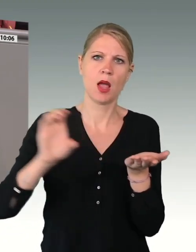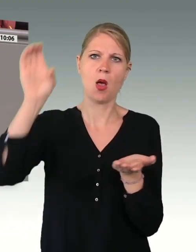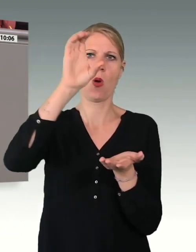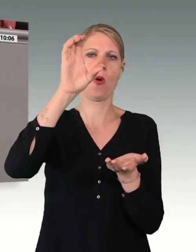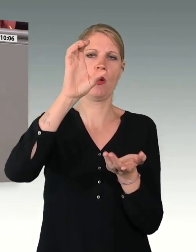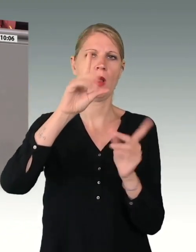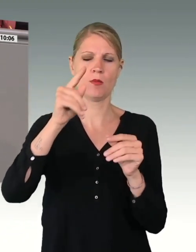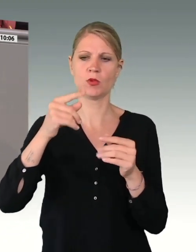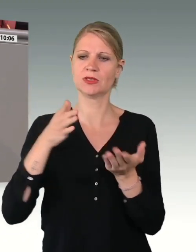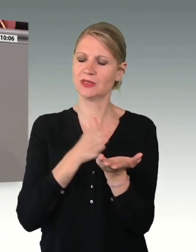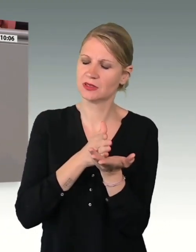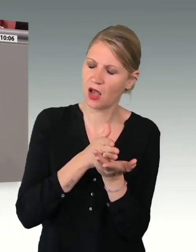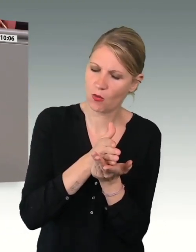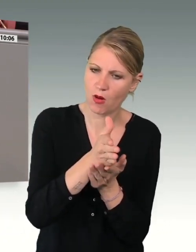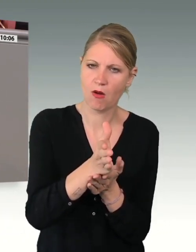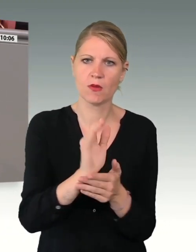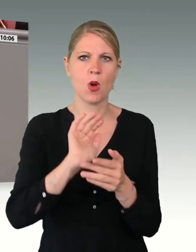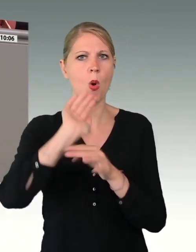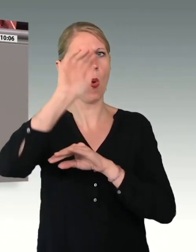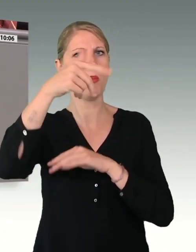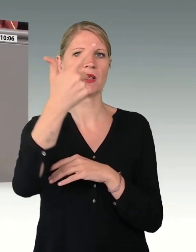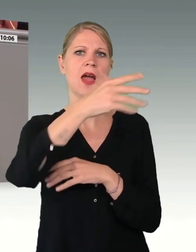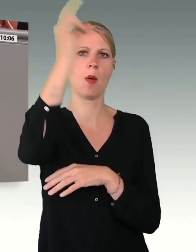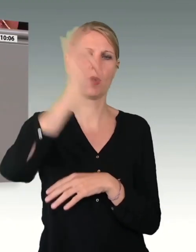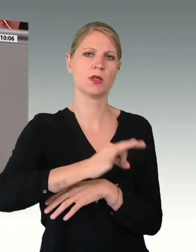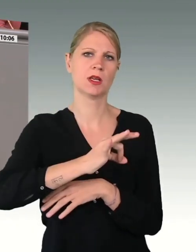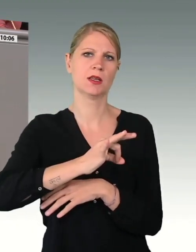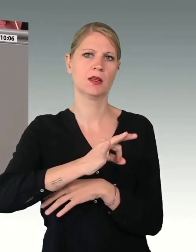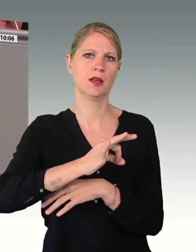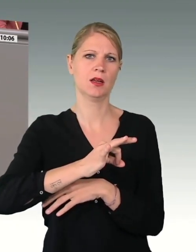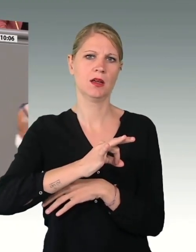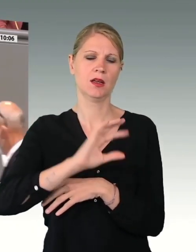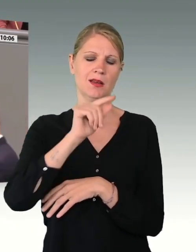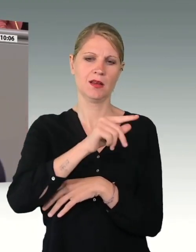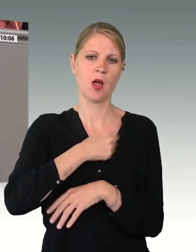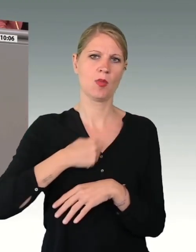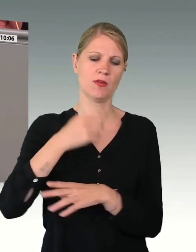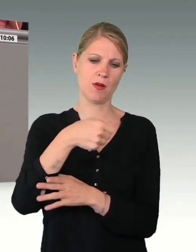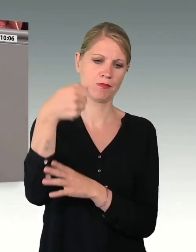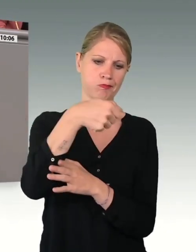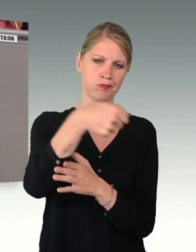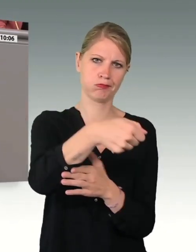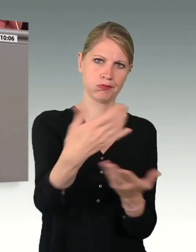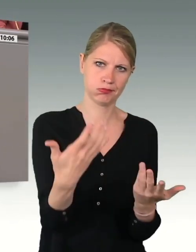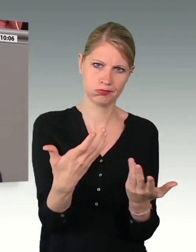müssen dauerhaft mehr als zwei Prozent des BIP in die Bundeswehr investieren. Das erwarten unsere